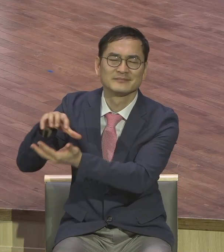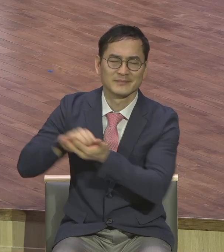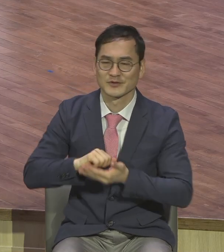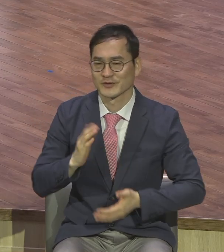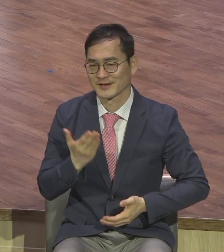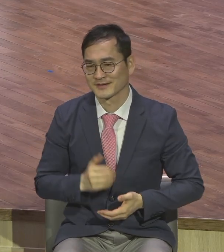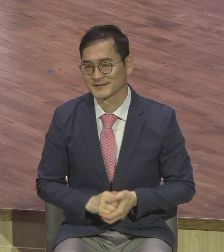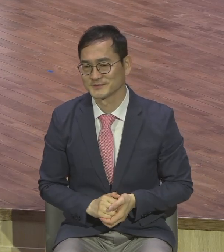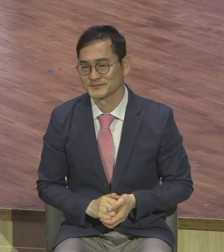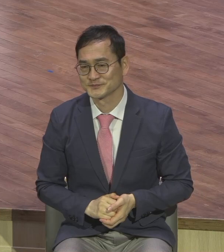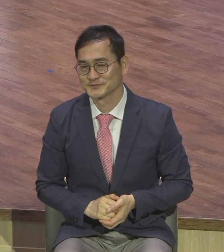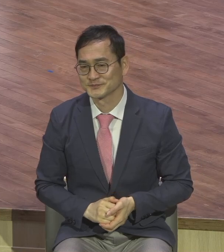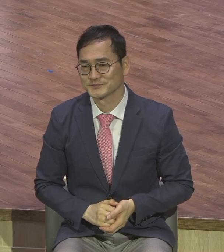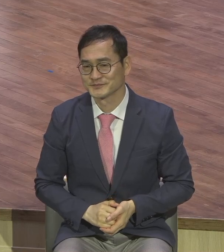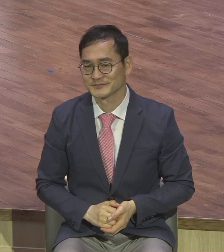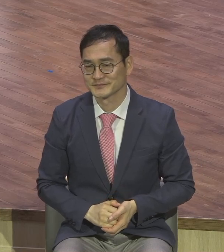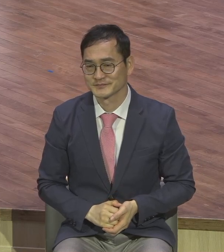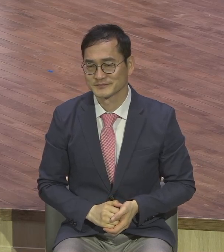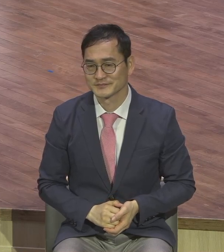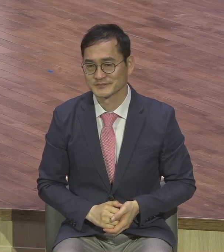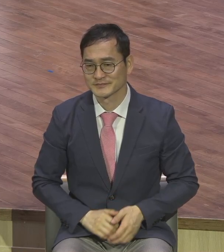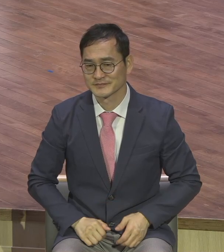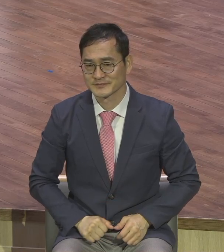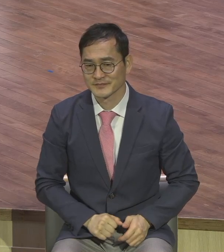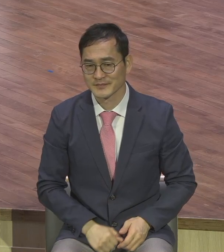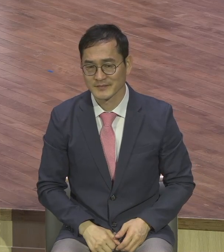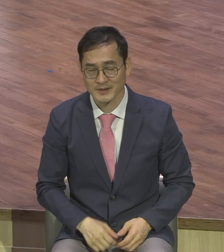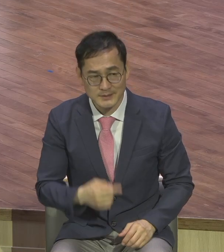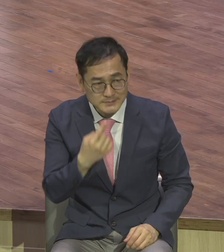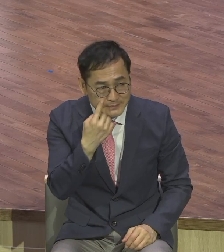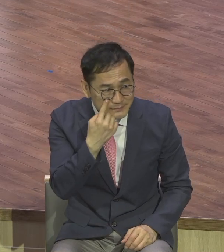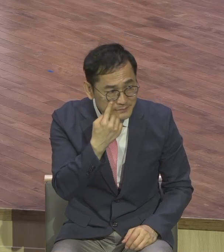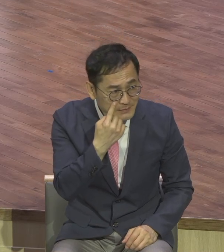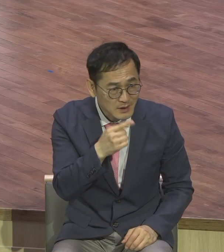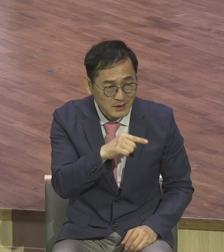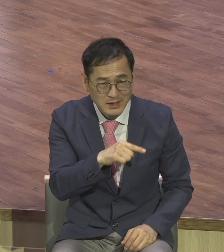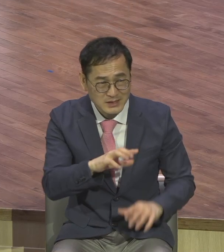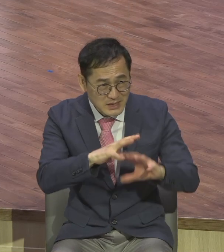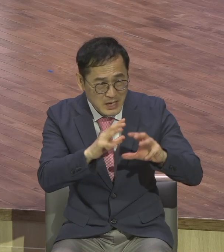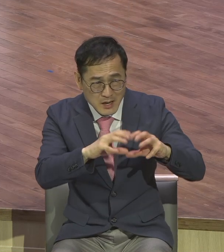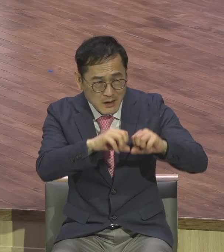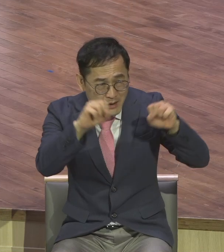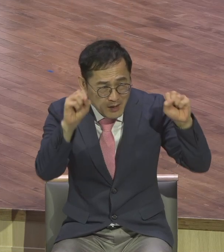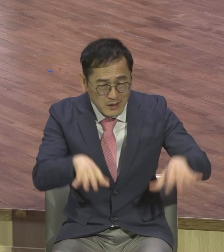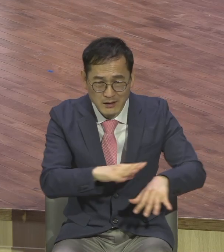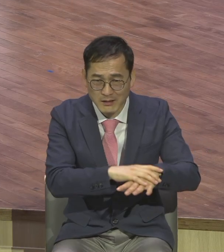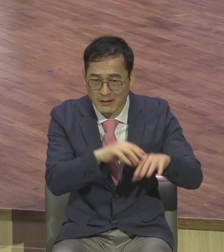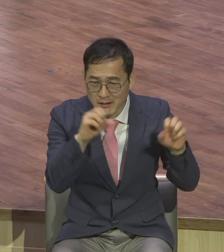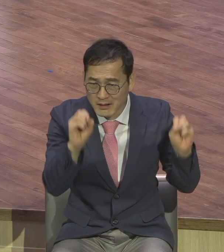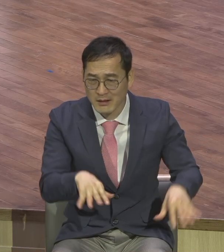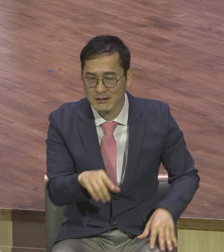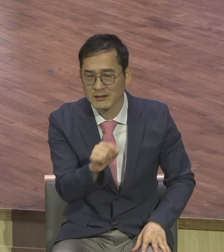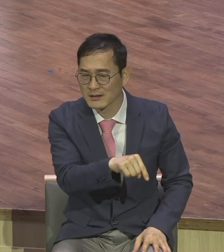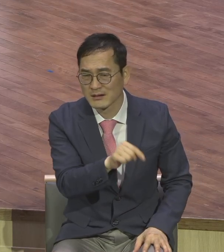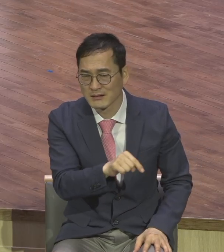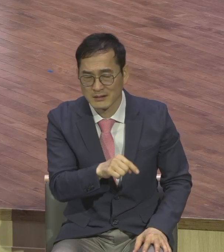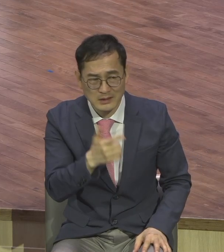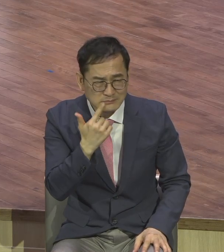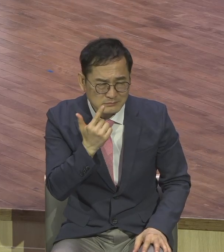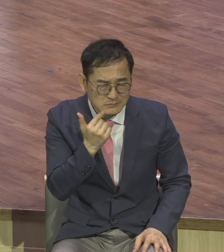세상에 무슨 이런 눈에 보이는 것 이런 데 허하지 않습니다. 이런 데 한자리 깨차려고 그렇게 수버리고 하지 않습니다.